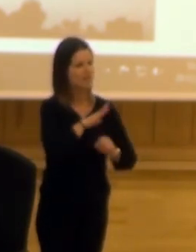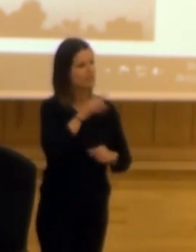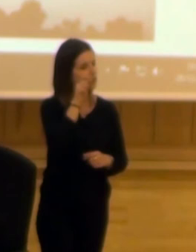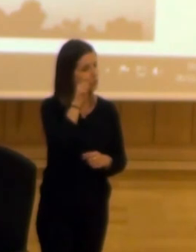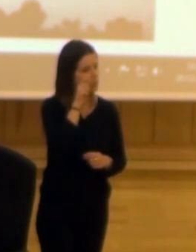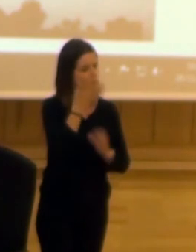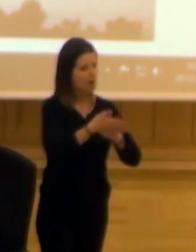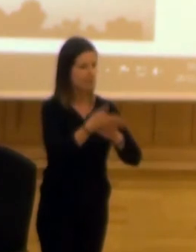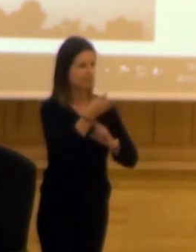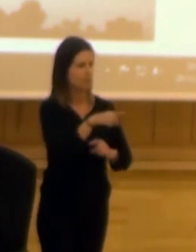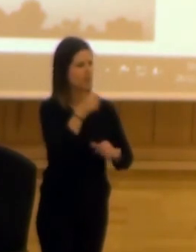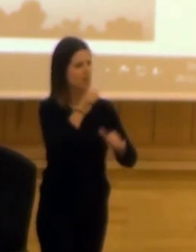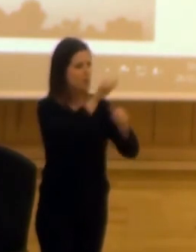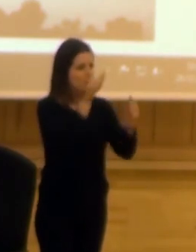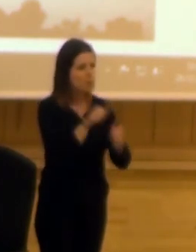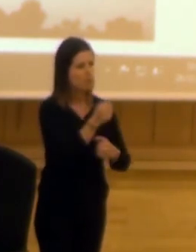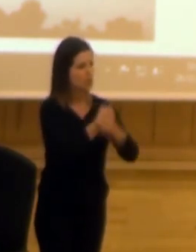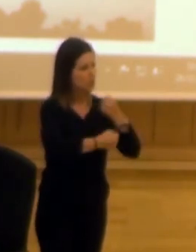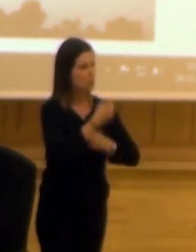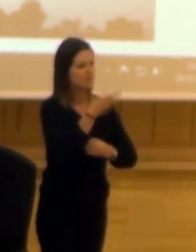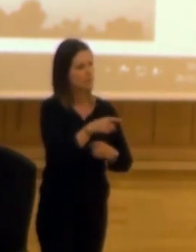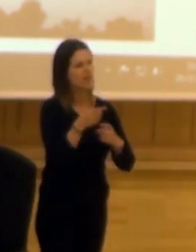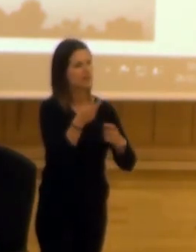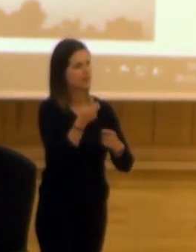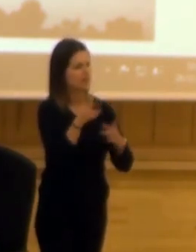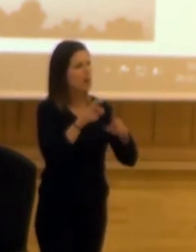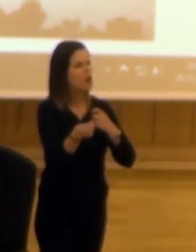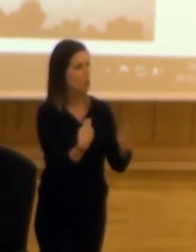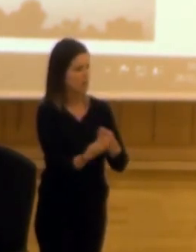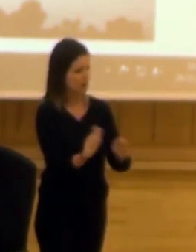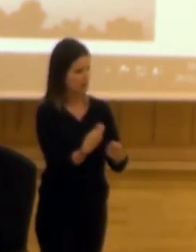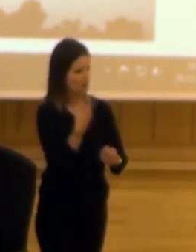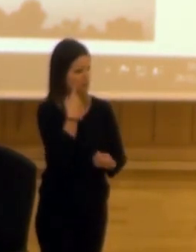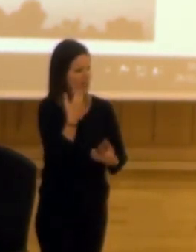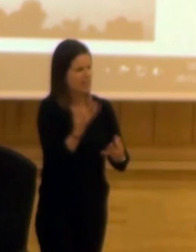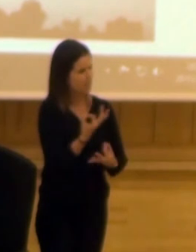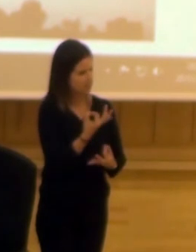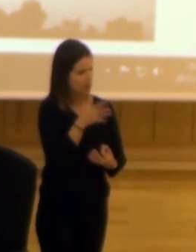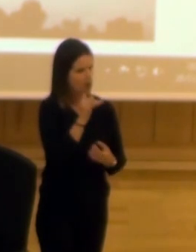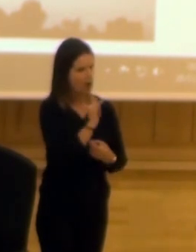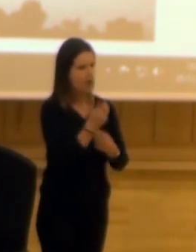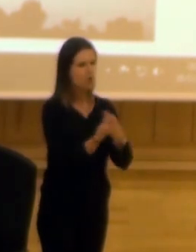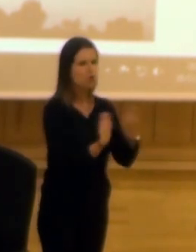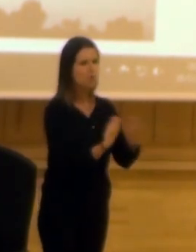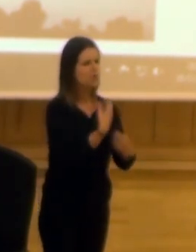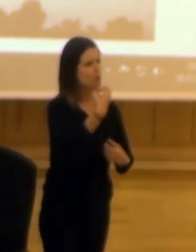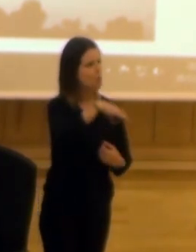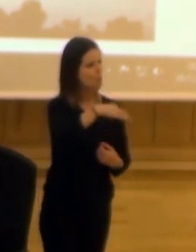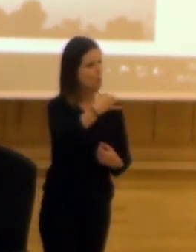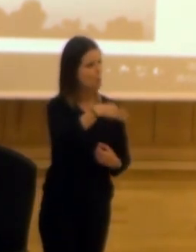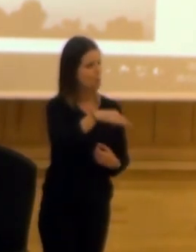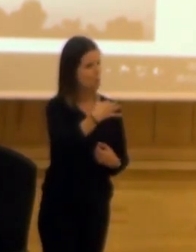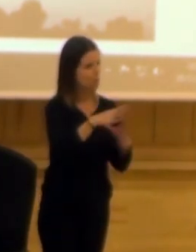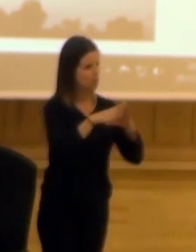turismo habrá que hablar también de modelo económico hay que hablar de comercio fijaros lo que está pasando tenemos un comercio único